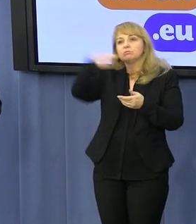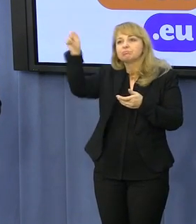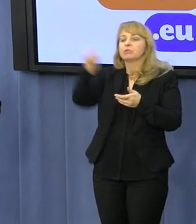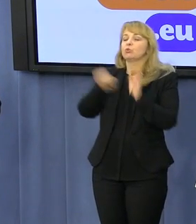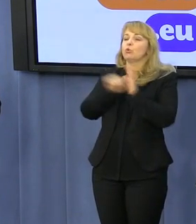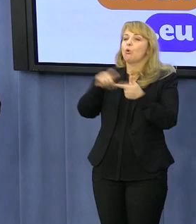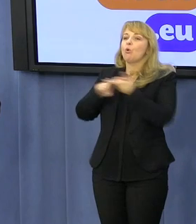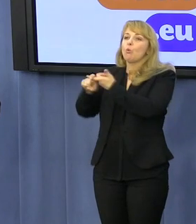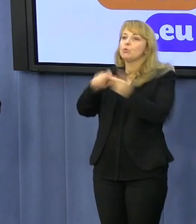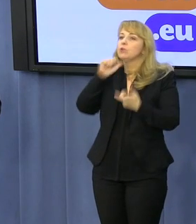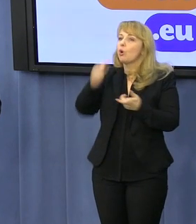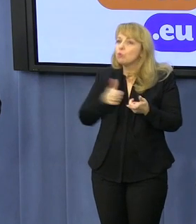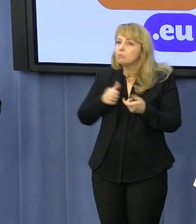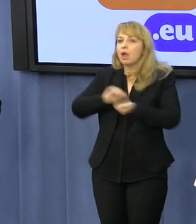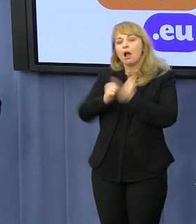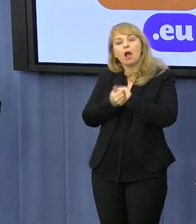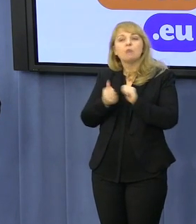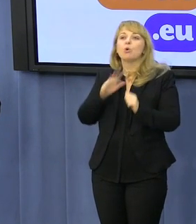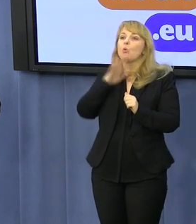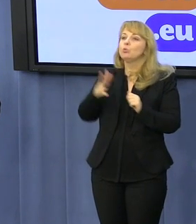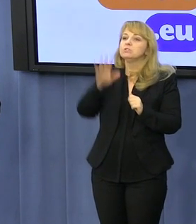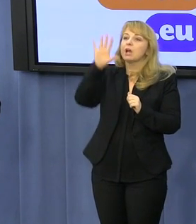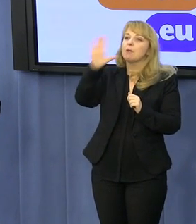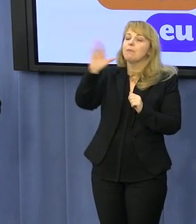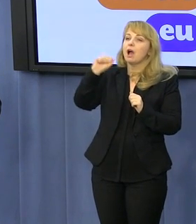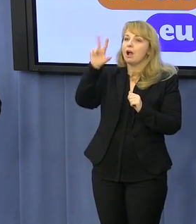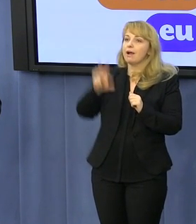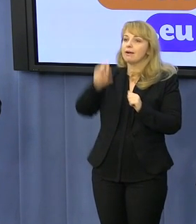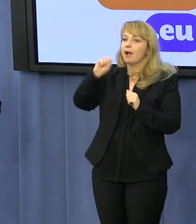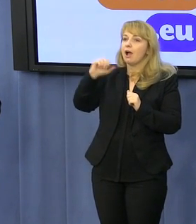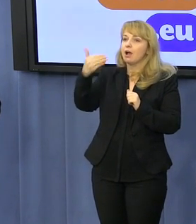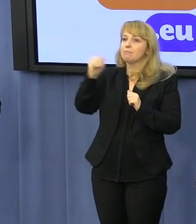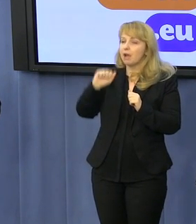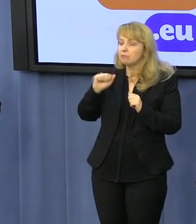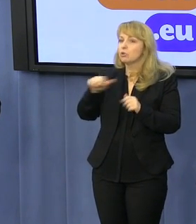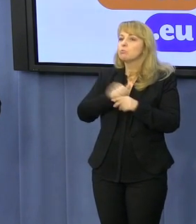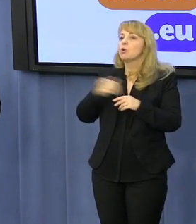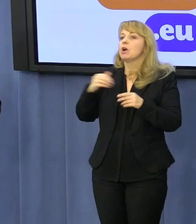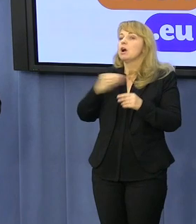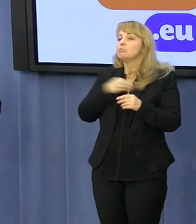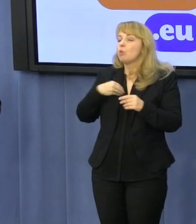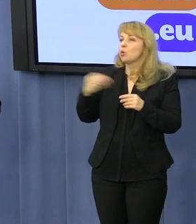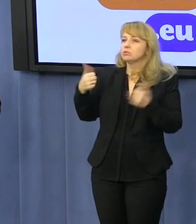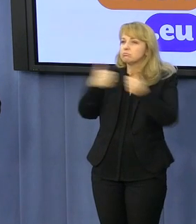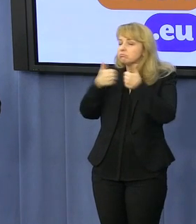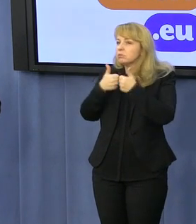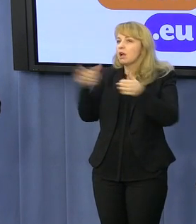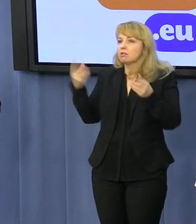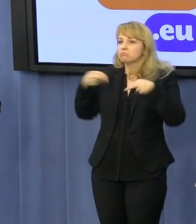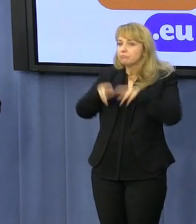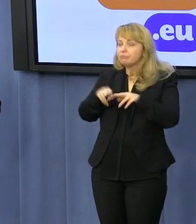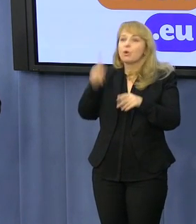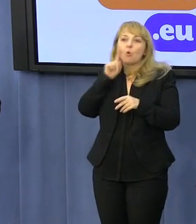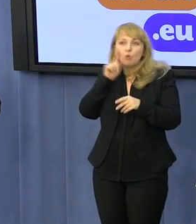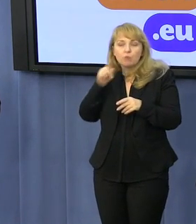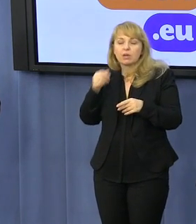na Bahamy, gdzie odbywał się drugi największy turniej pokerowy na świecie, Poker Transcribing Adventure. Dominik Pańka został